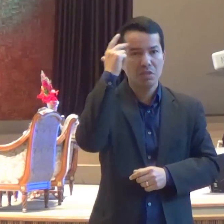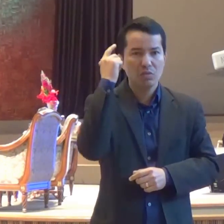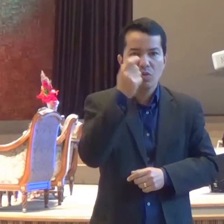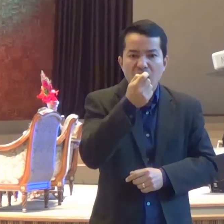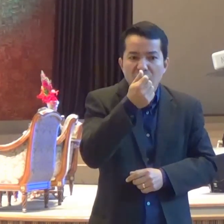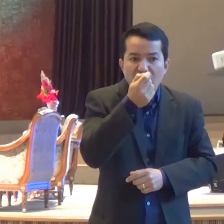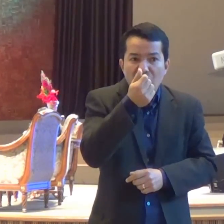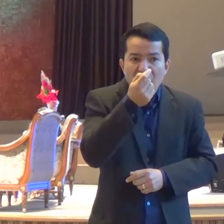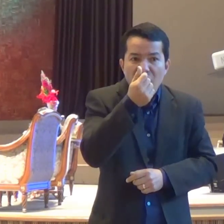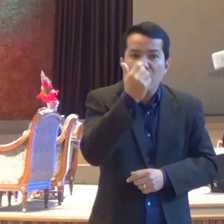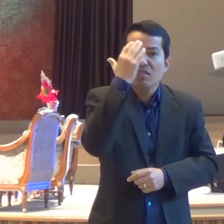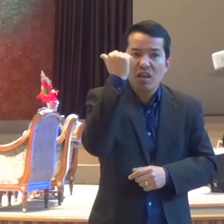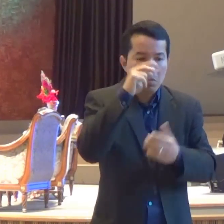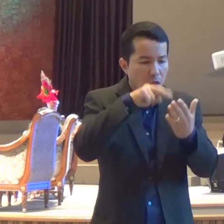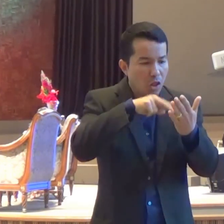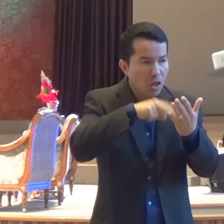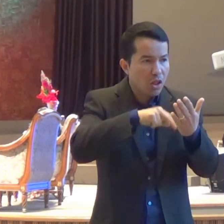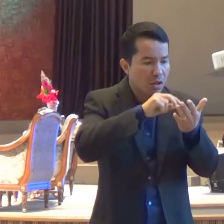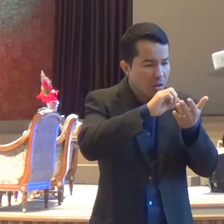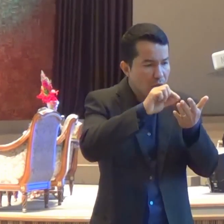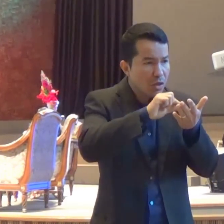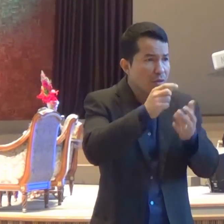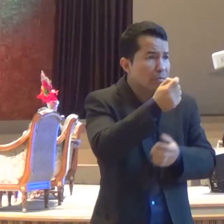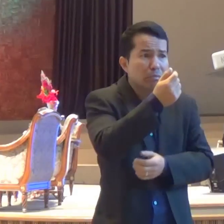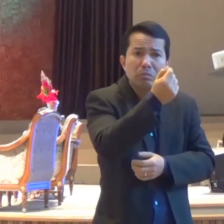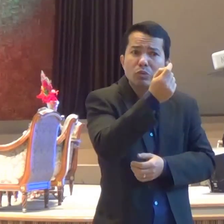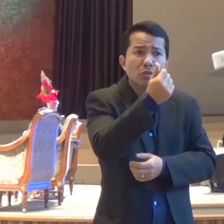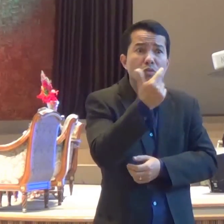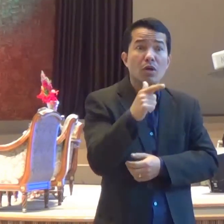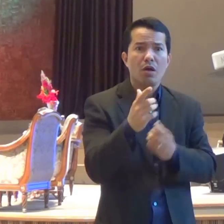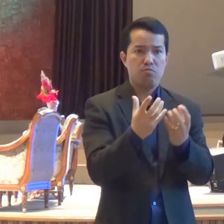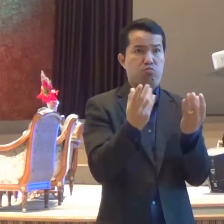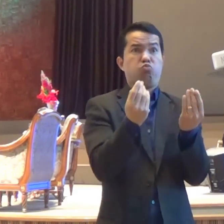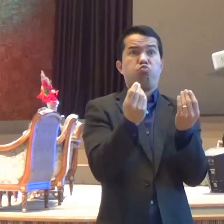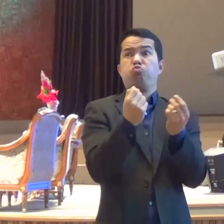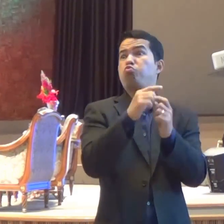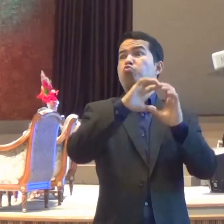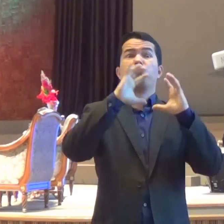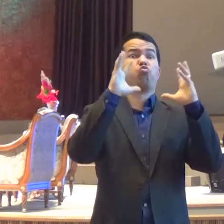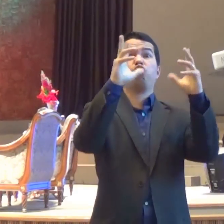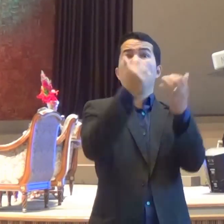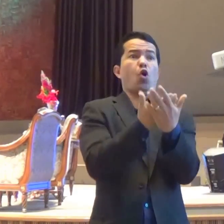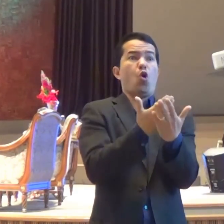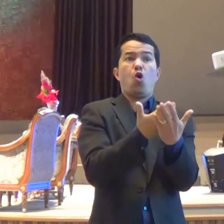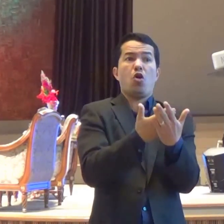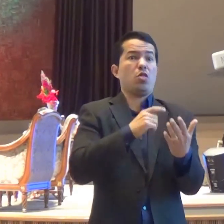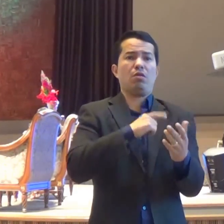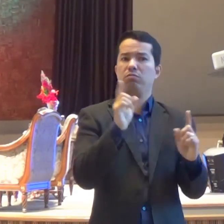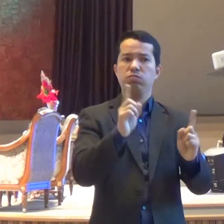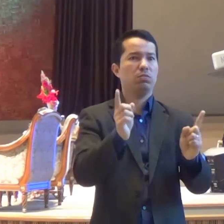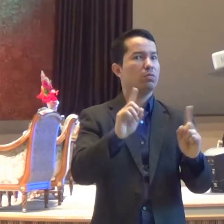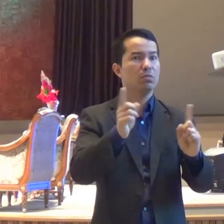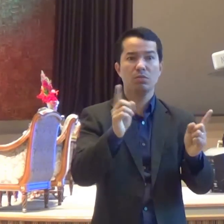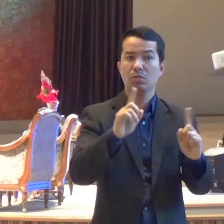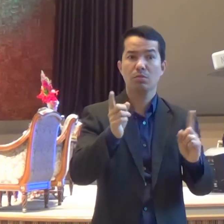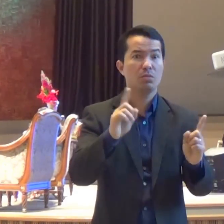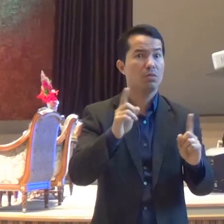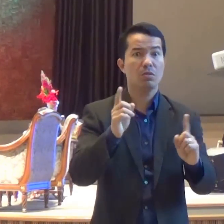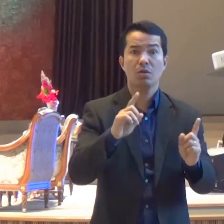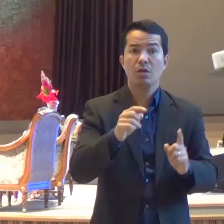não sabiam ler e escrever Então muito era feito através dessa lembrança, era feito através daquilo que a gente chama